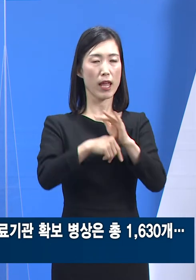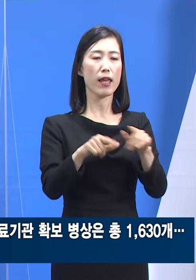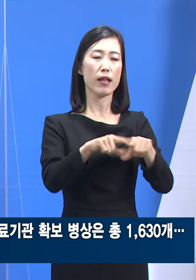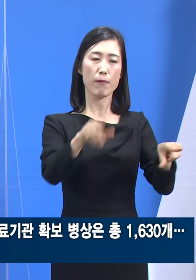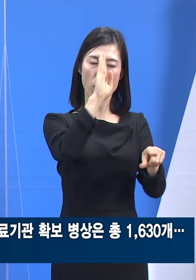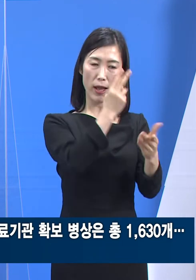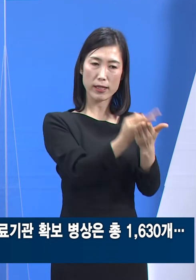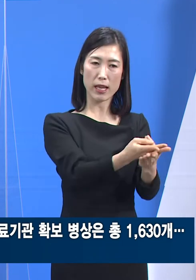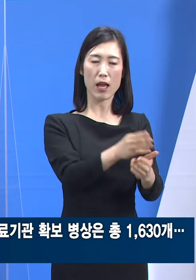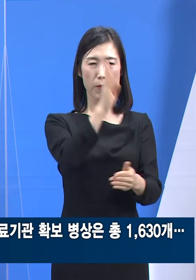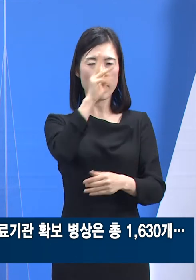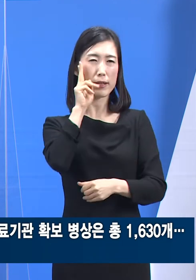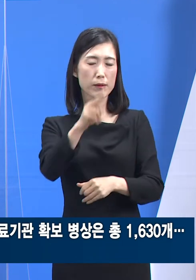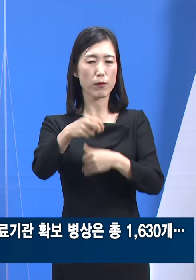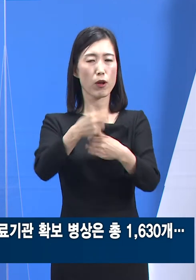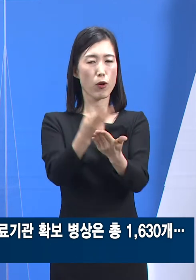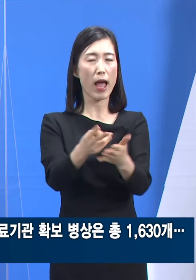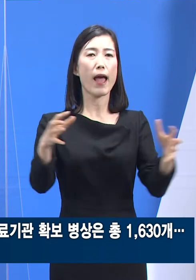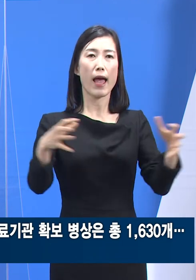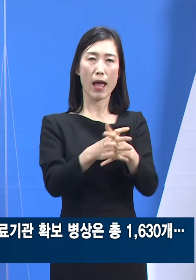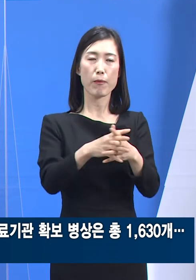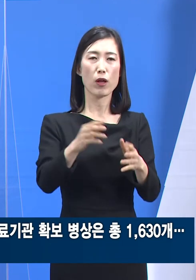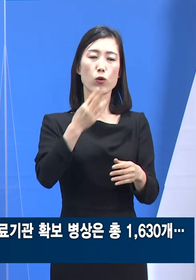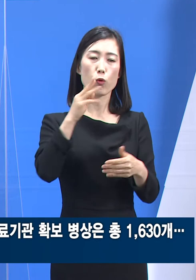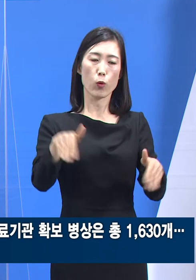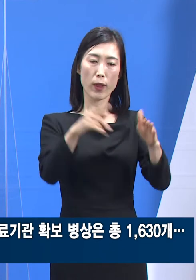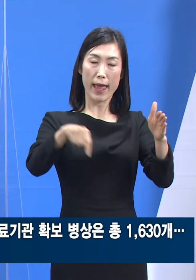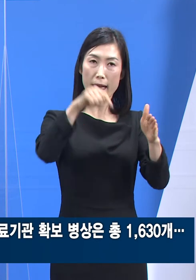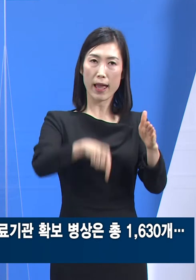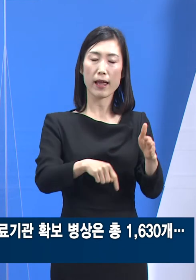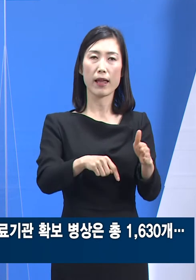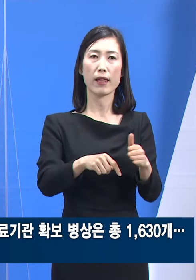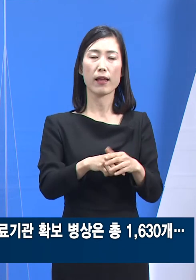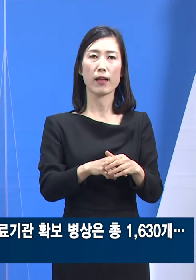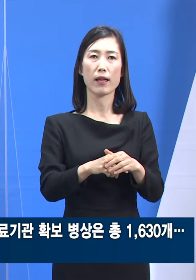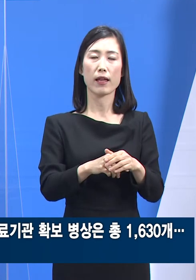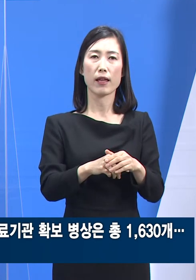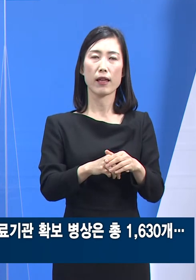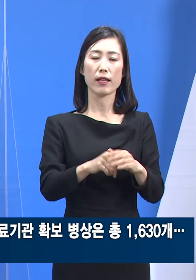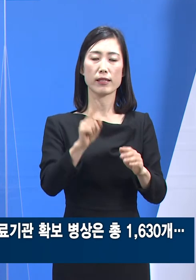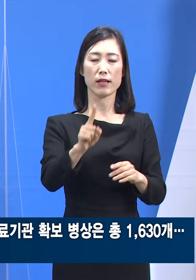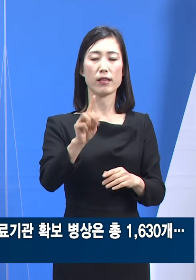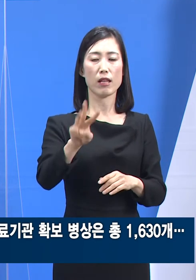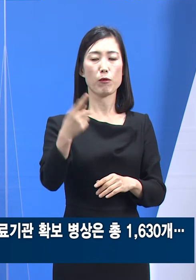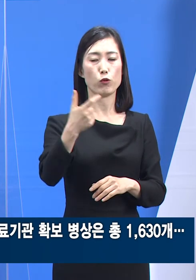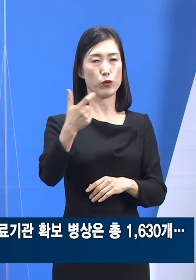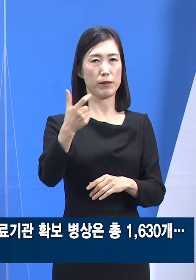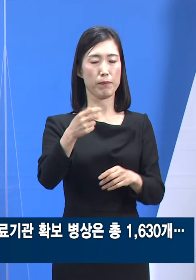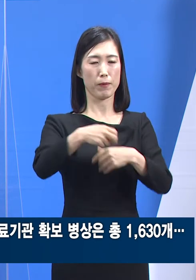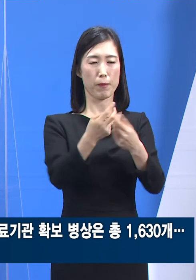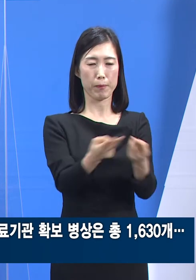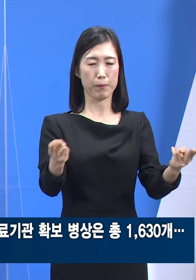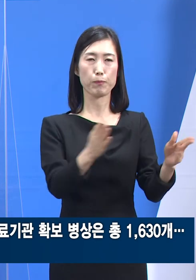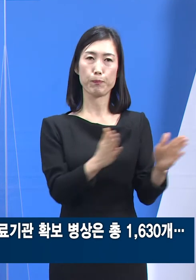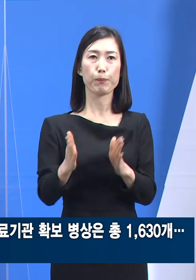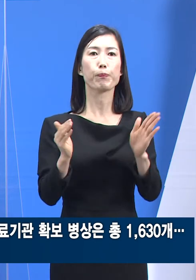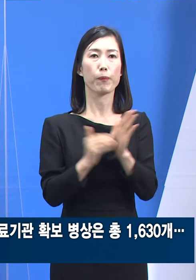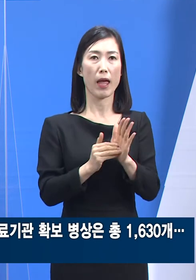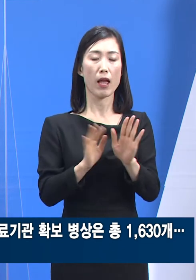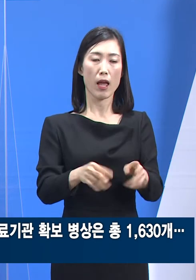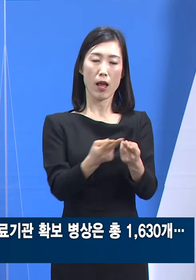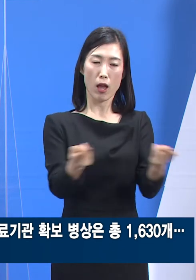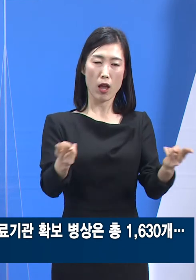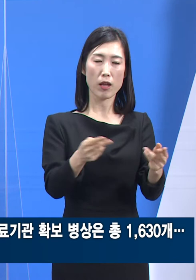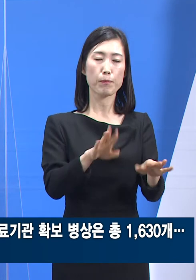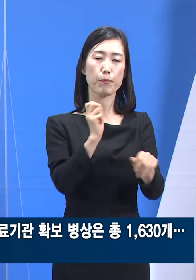중증환자 병상을 합한 도내 의료기관 확보 병상은 총 1,630개입니다. 현재 병상